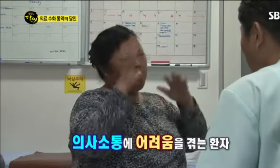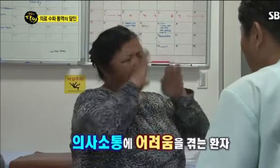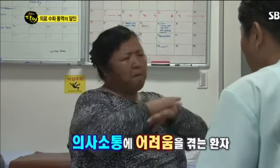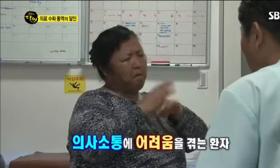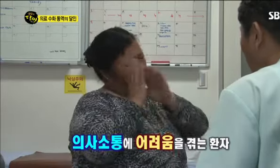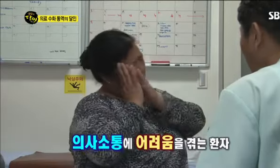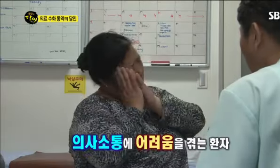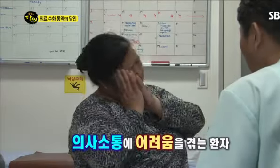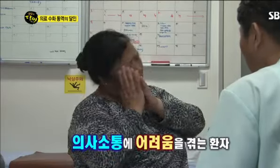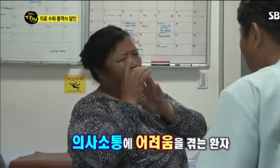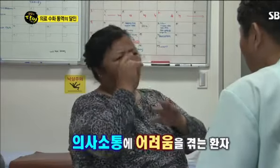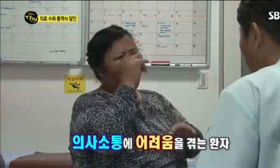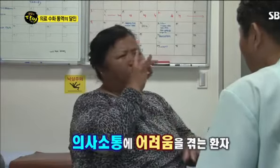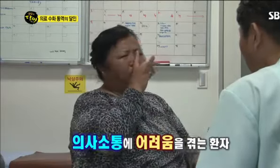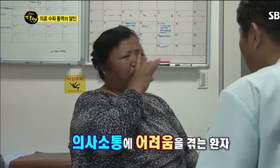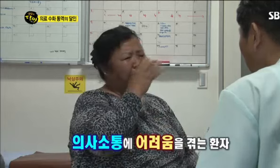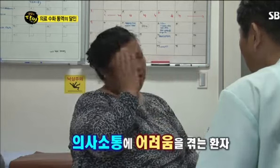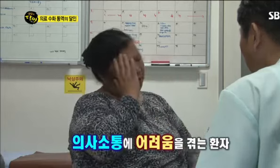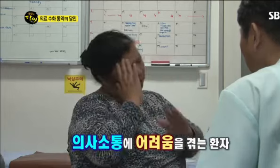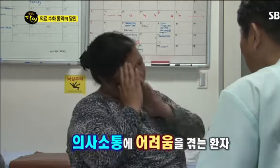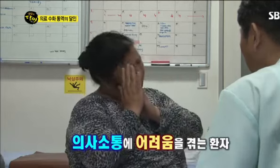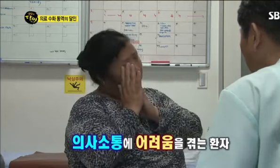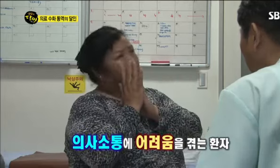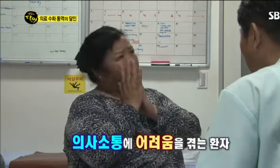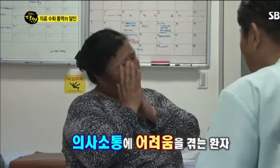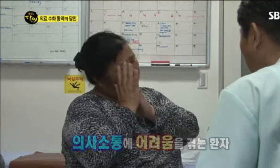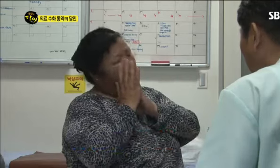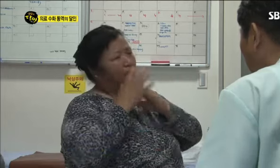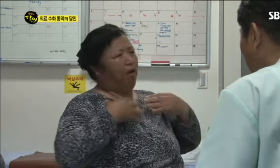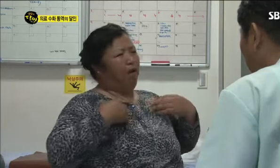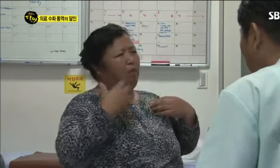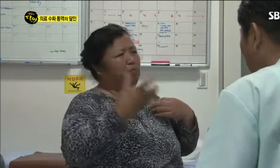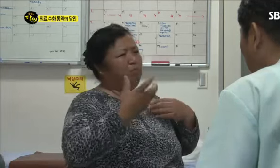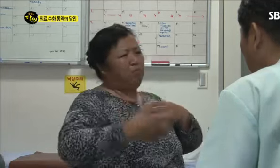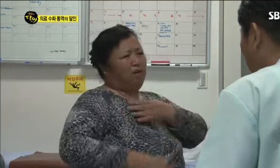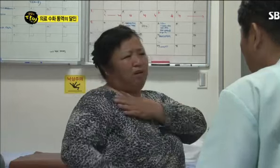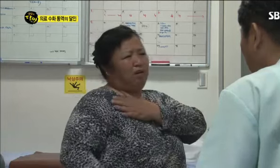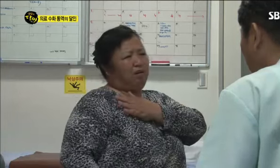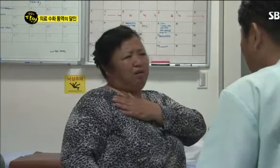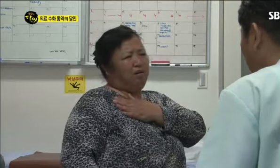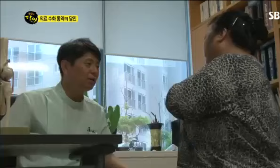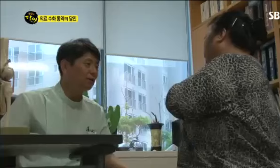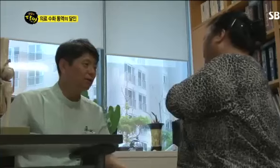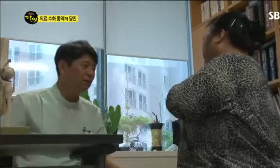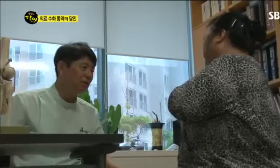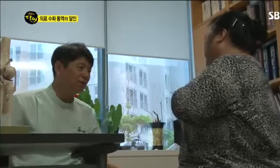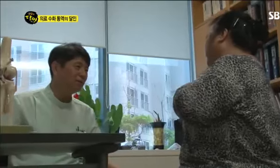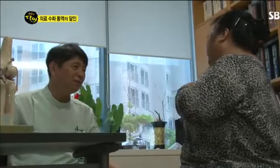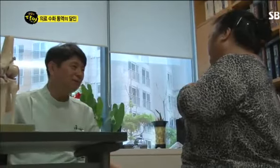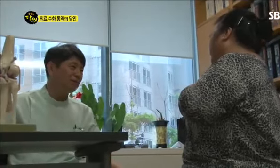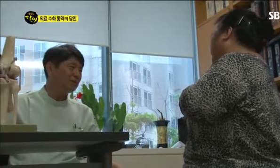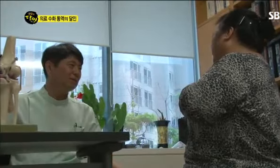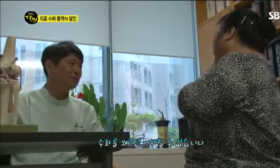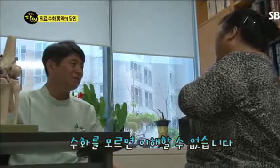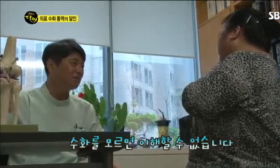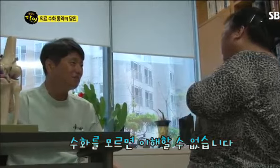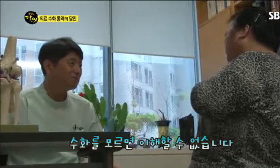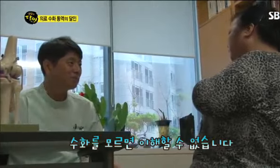최대한 아픈 것을 열심히 설명하지만, 속 시원히 말할 수 없어 그저 답답할 따름. 이 모습을 지켜보는